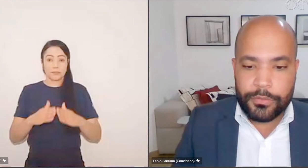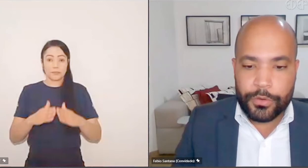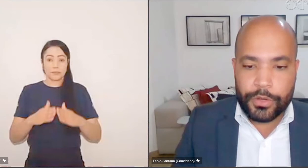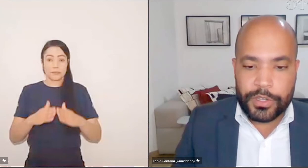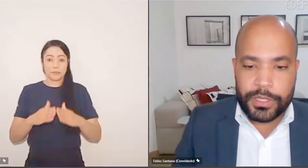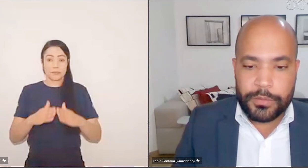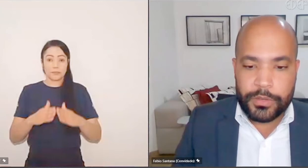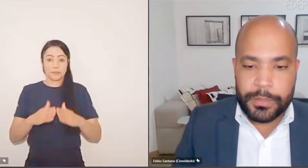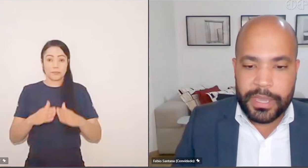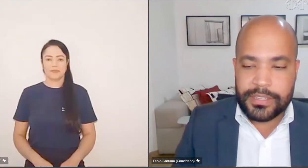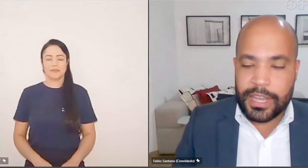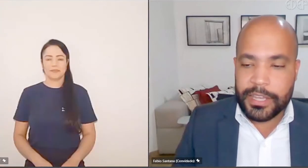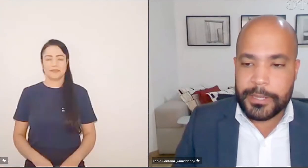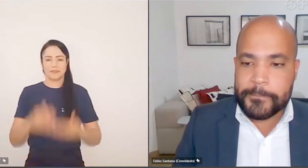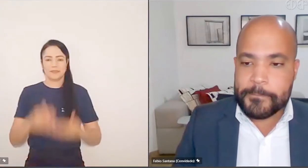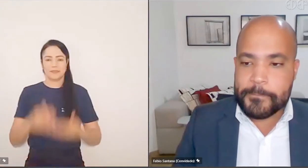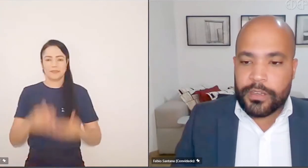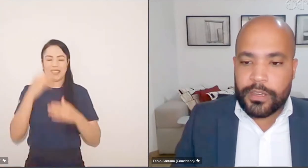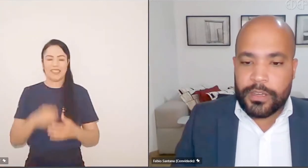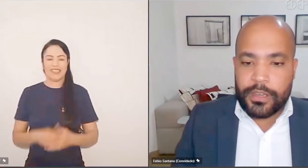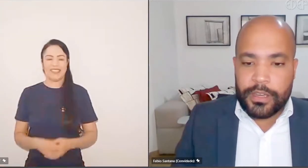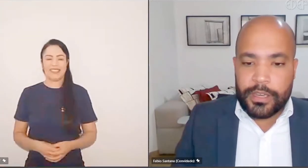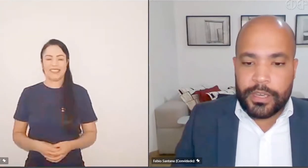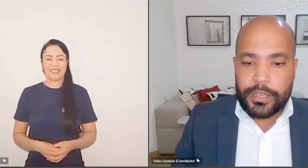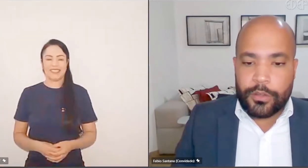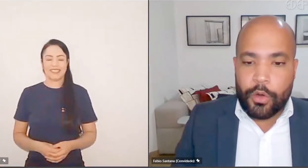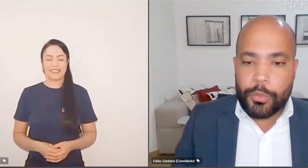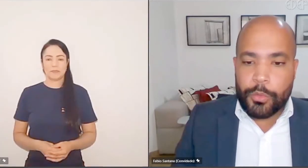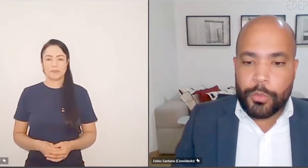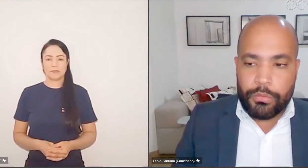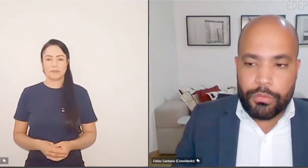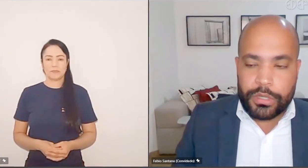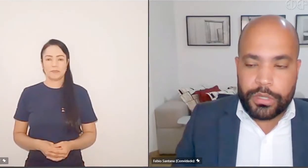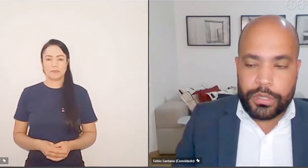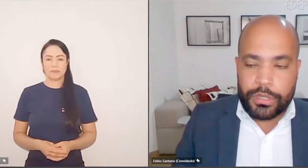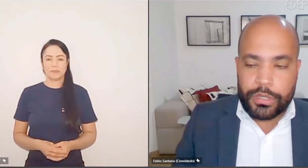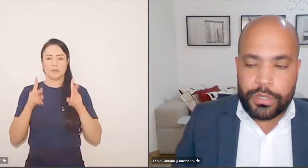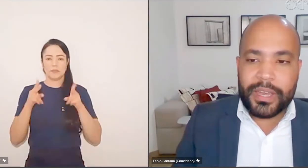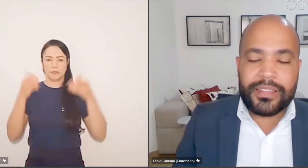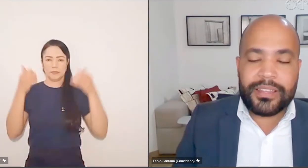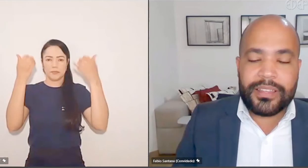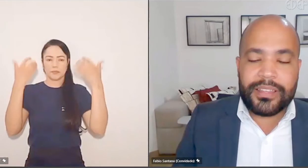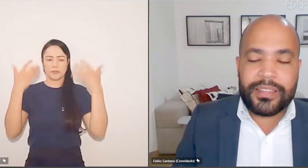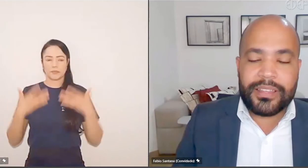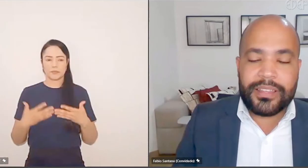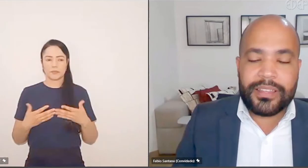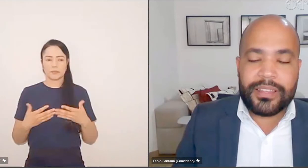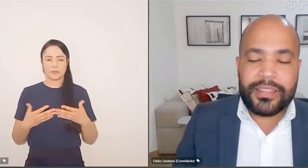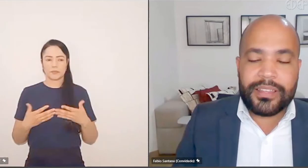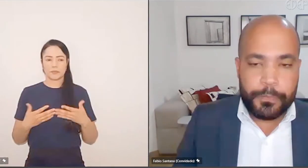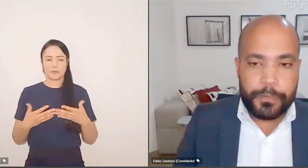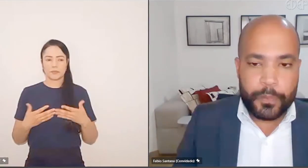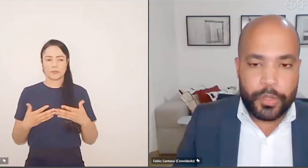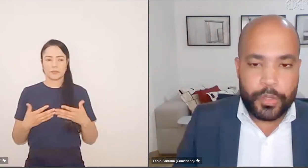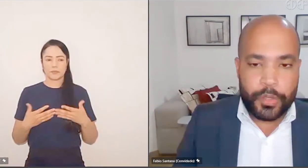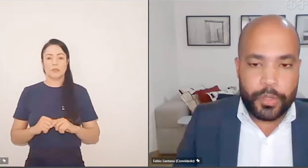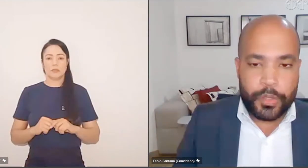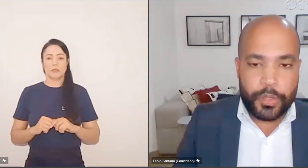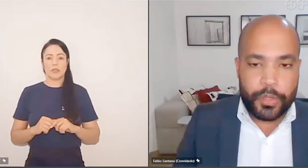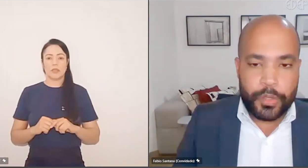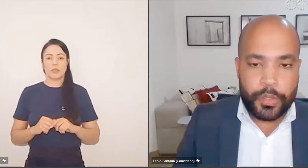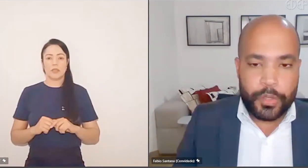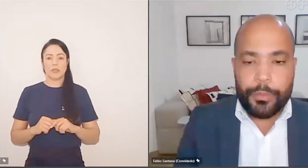Obrigado, obrigado. Obrigado. Você vem, Celere. Então, como eu disse, esse é um despertar, né? Para a consolidação